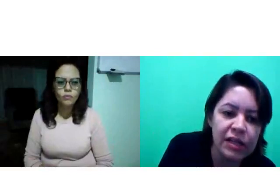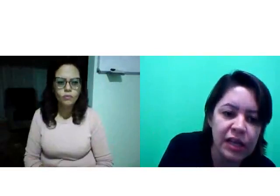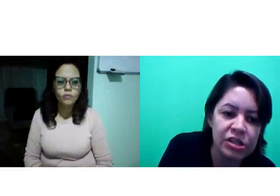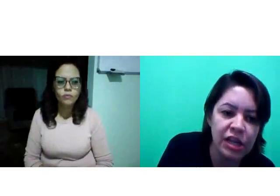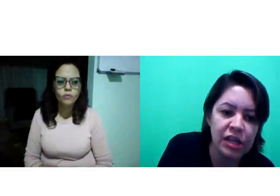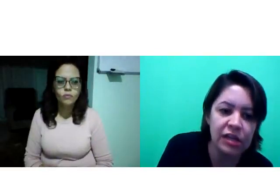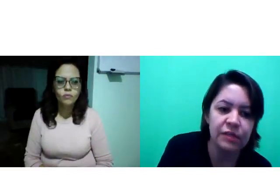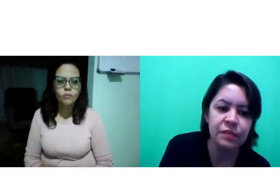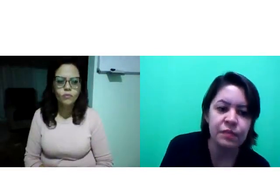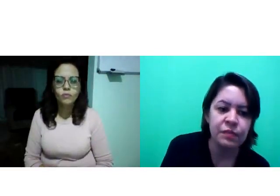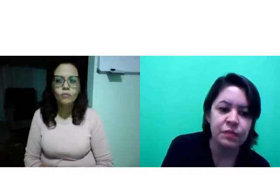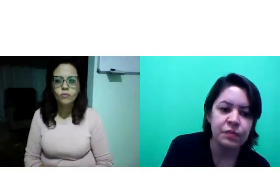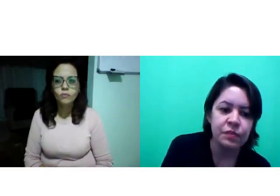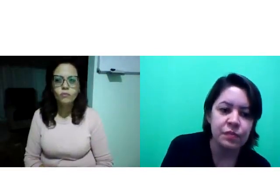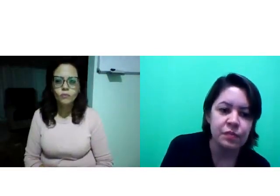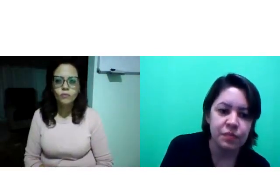colocarem em tela cheia ali.